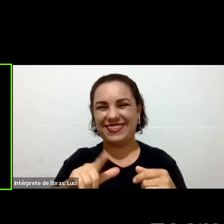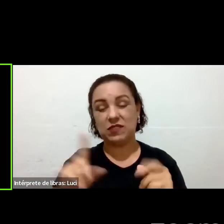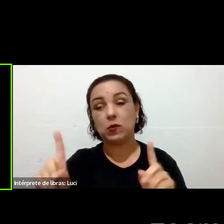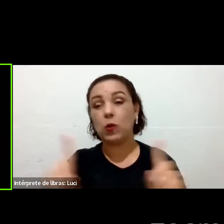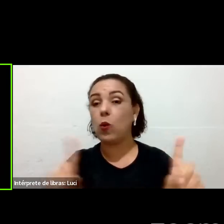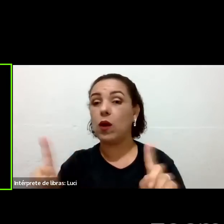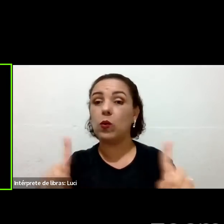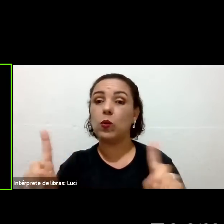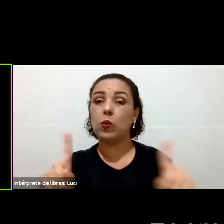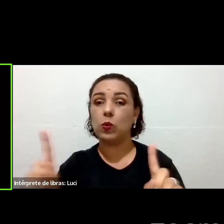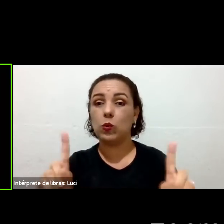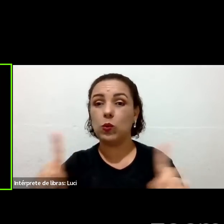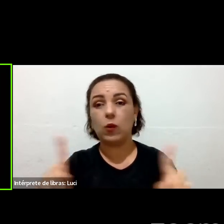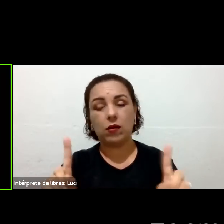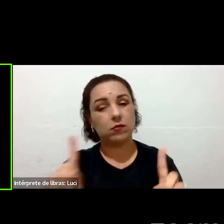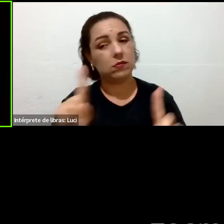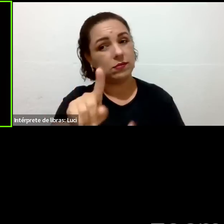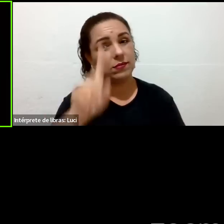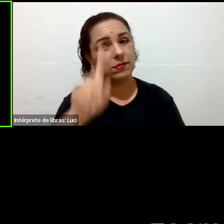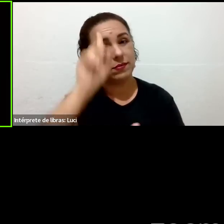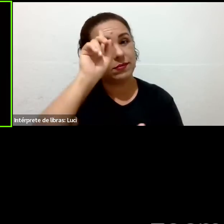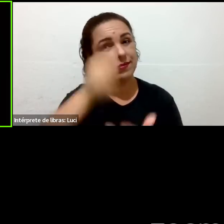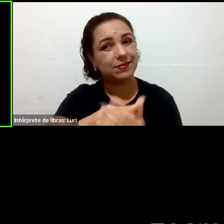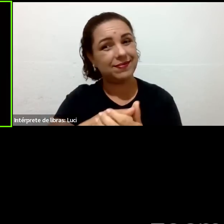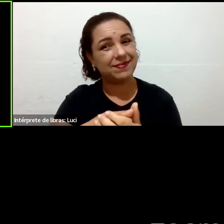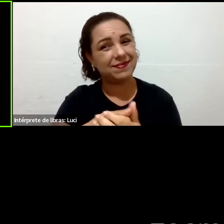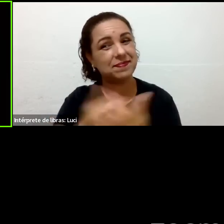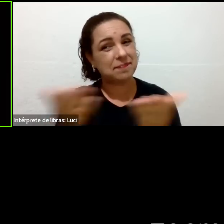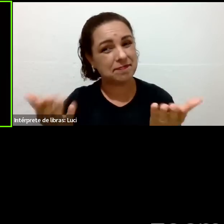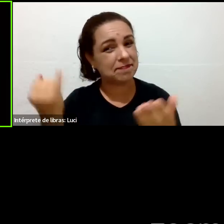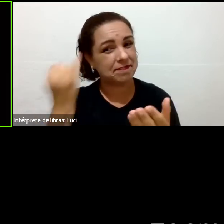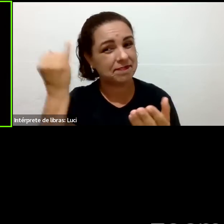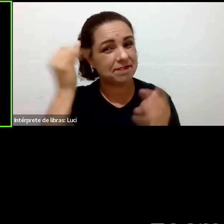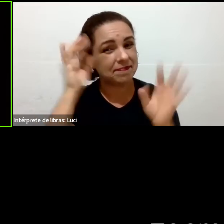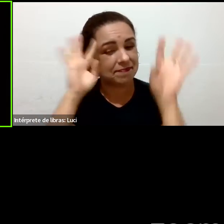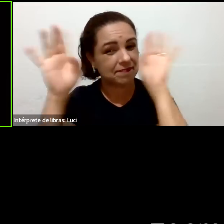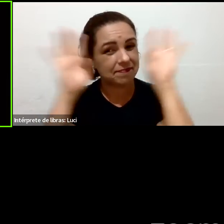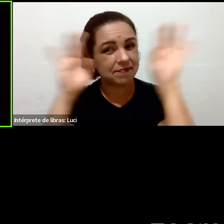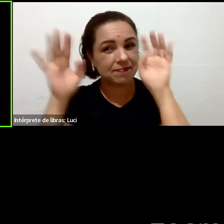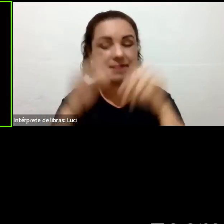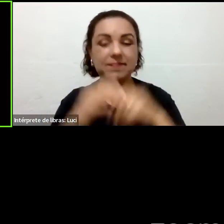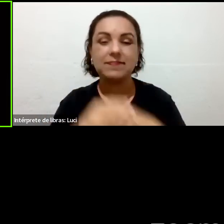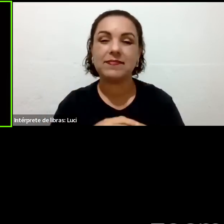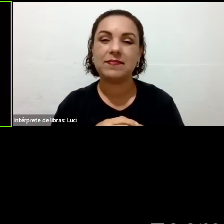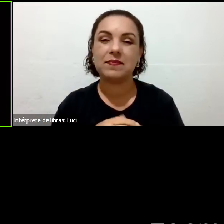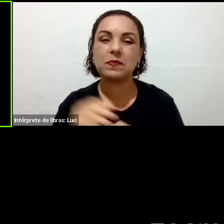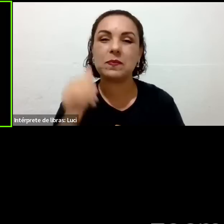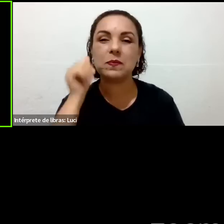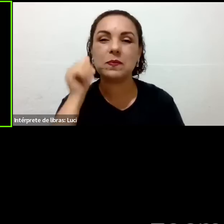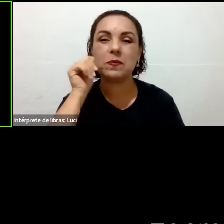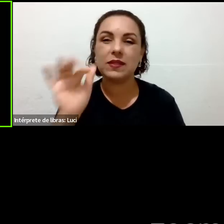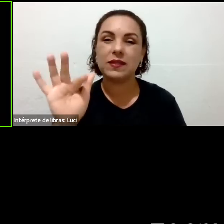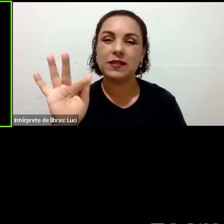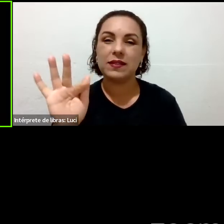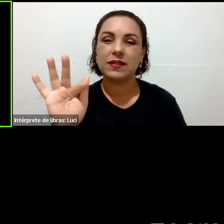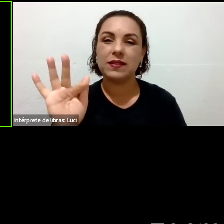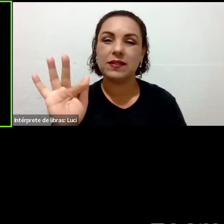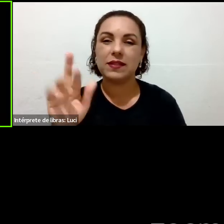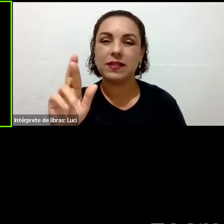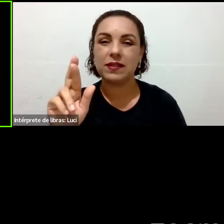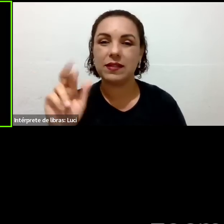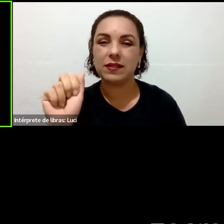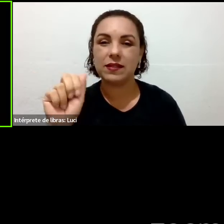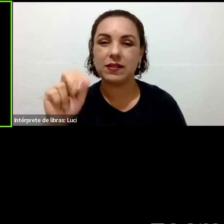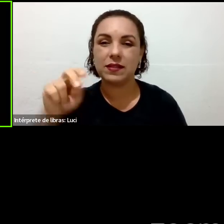Não vai alterar a rotina. Então, eu fico muito contente. É, Franci, tá certo? Boa noite. Ativa teu microfone aí, por favor.